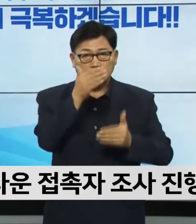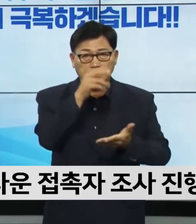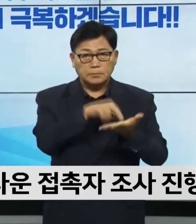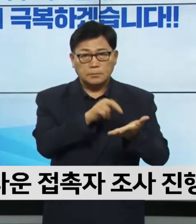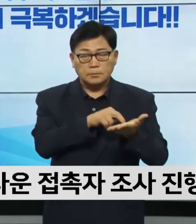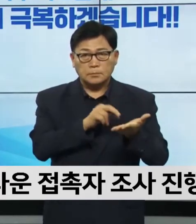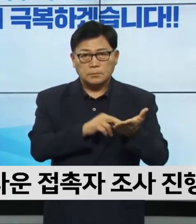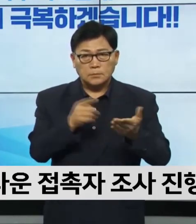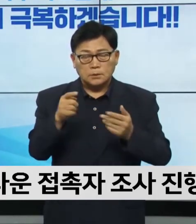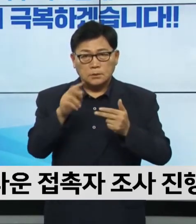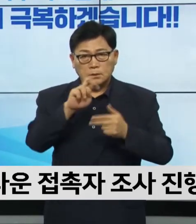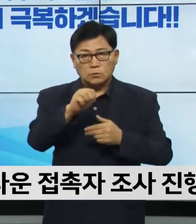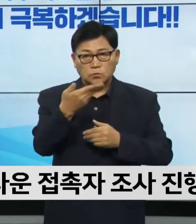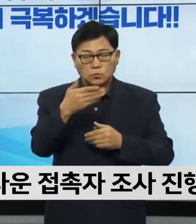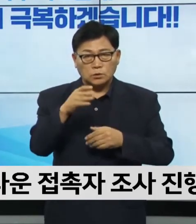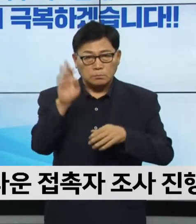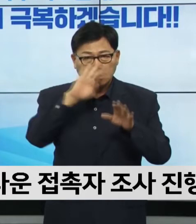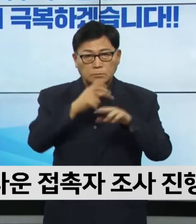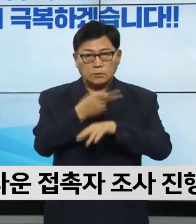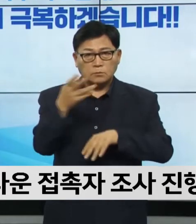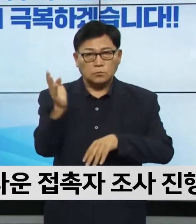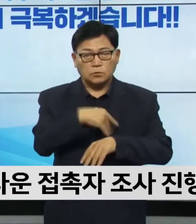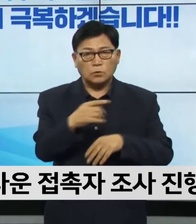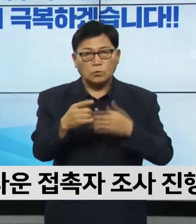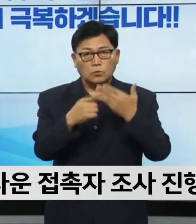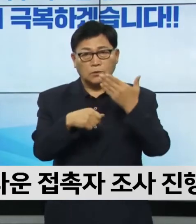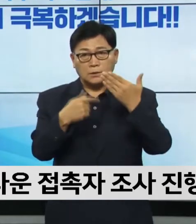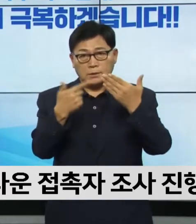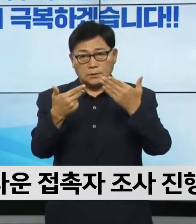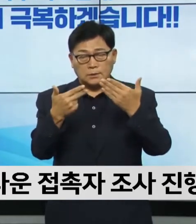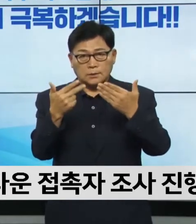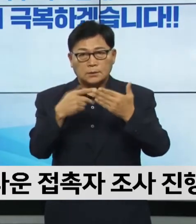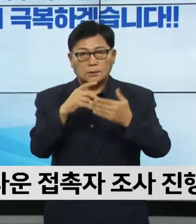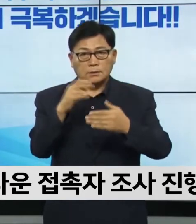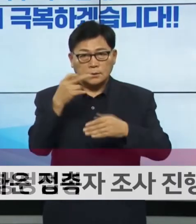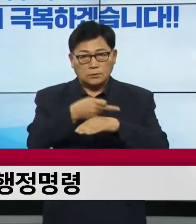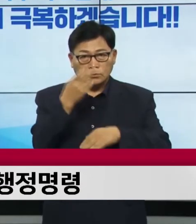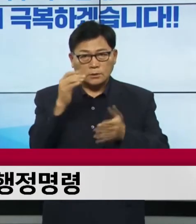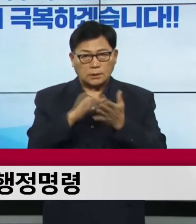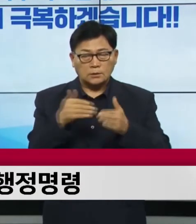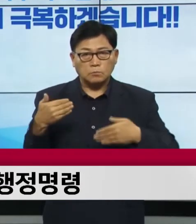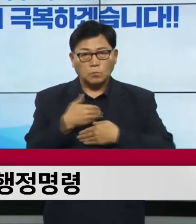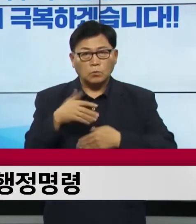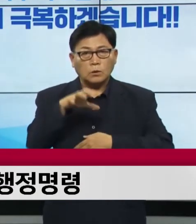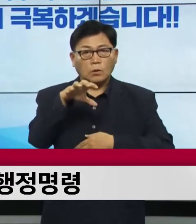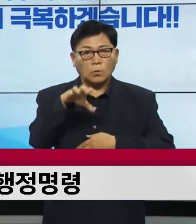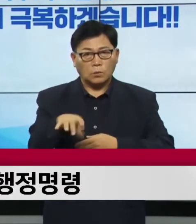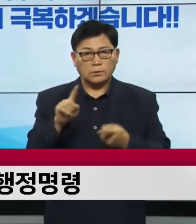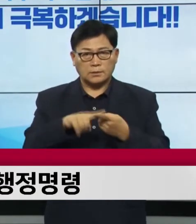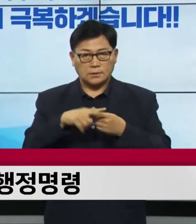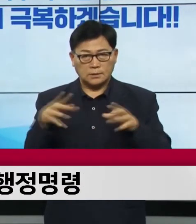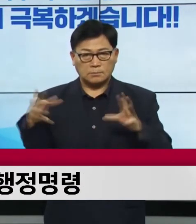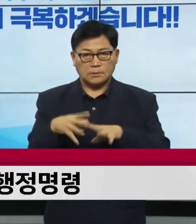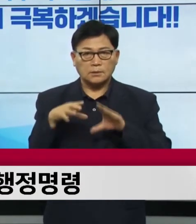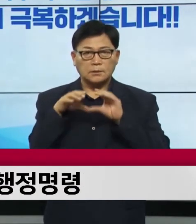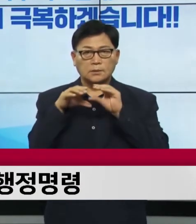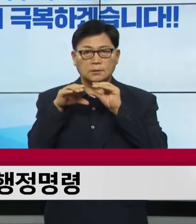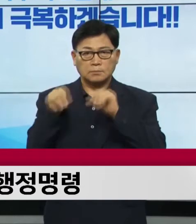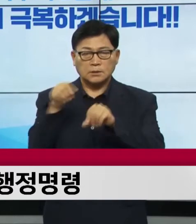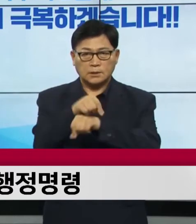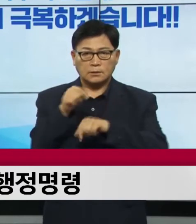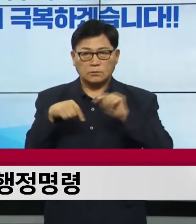29일 0시부터 9월 7일 0시까지 모욕장업에 대한 집합금지